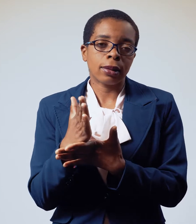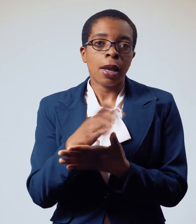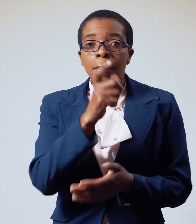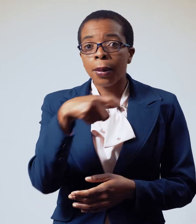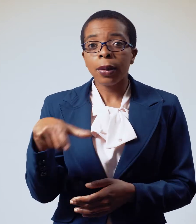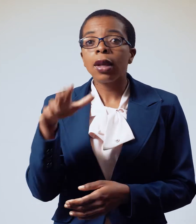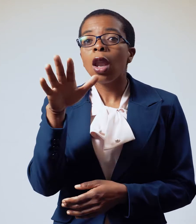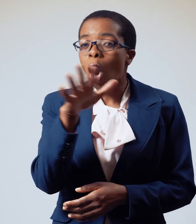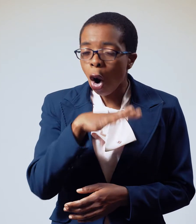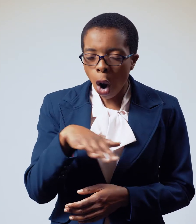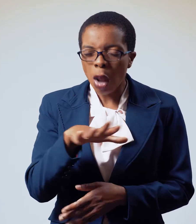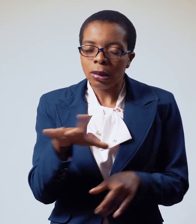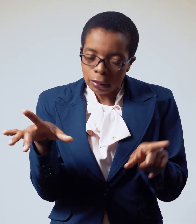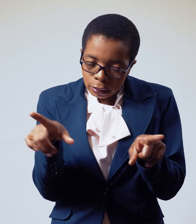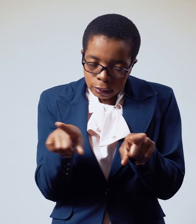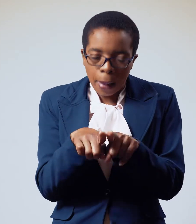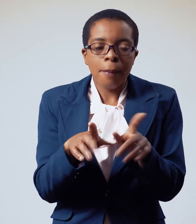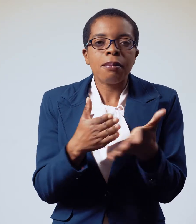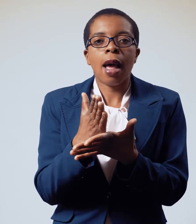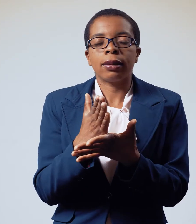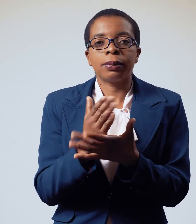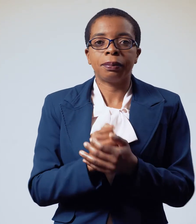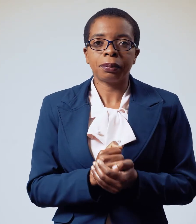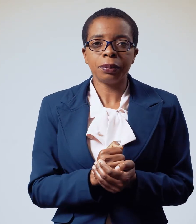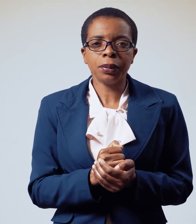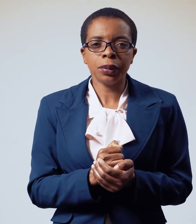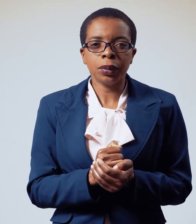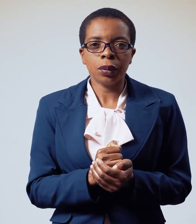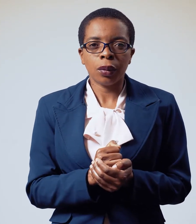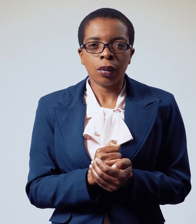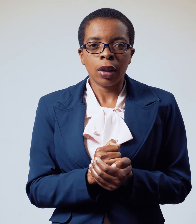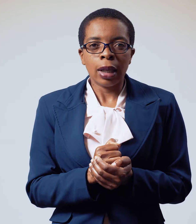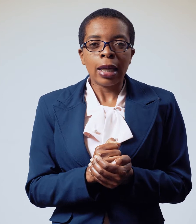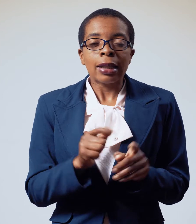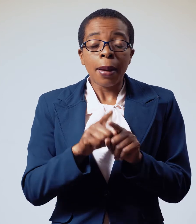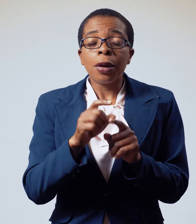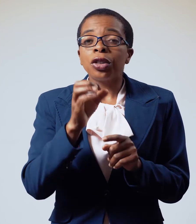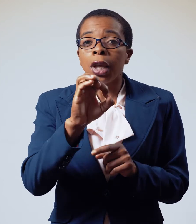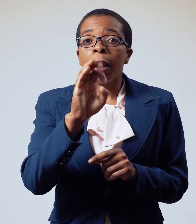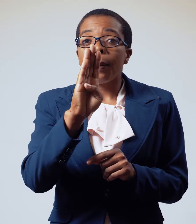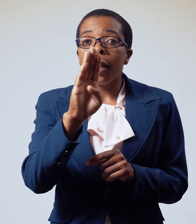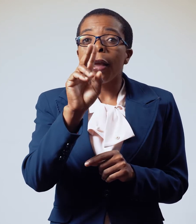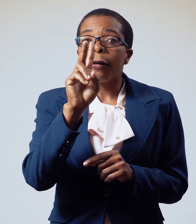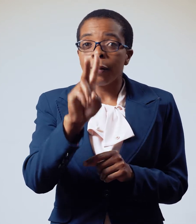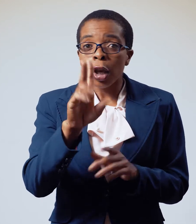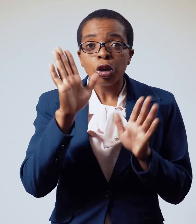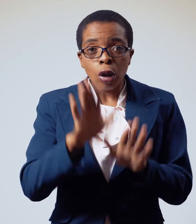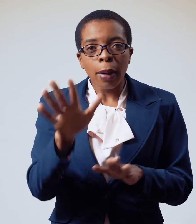ne kuchenge teza kwa zero ze vanu wakare mara. Munu wese ane kwa zero za kafanaana. Nedo njore kucherecheza